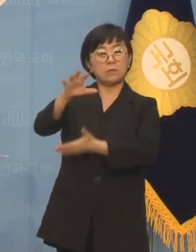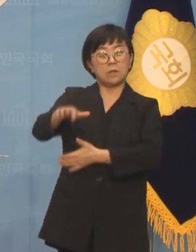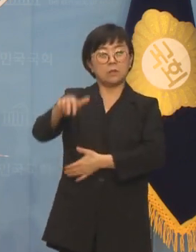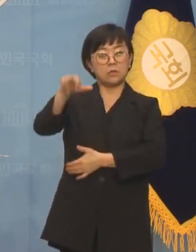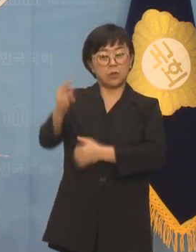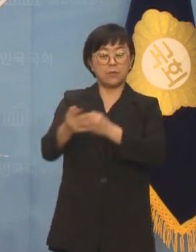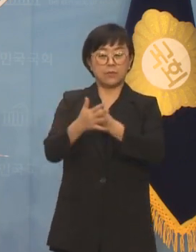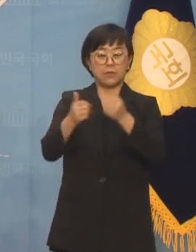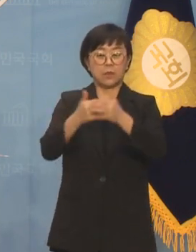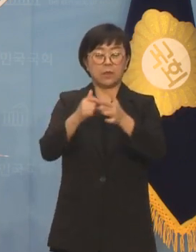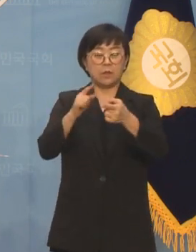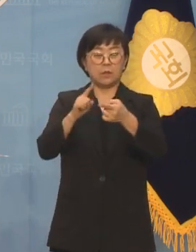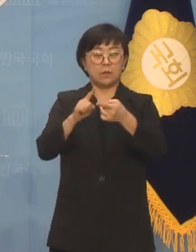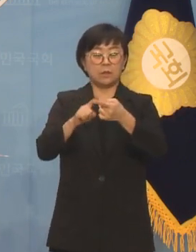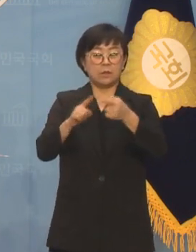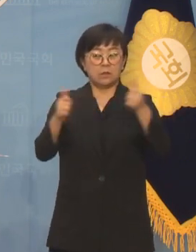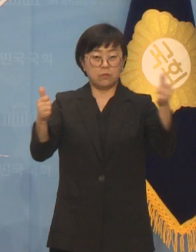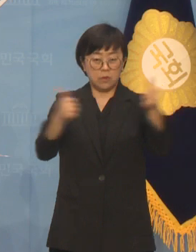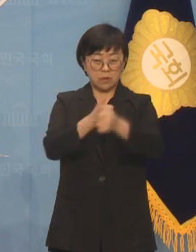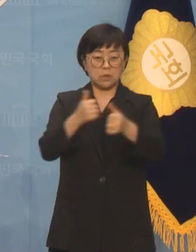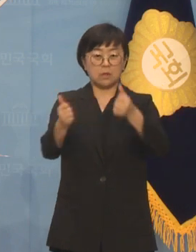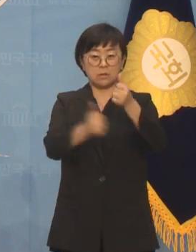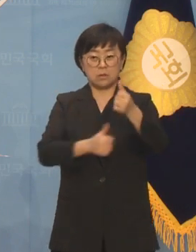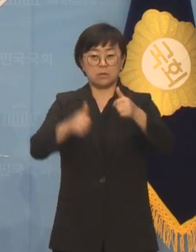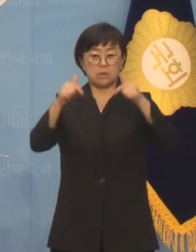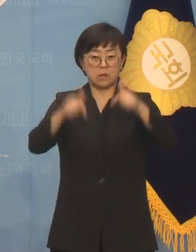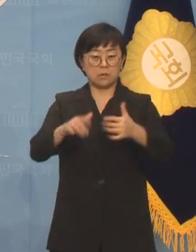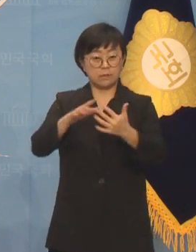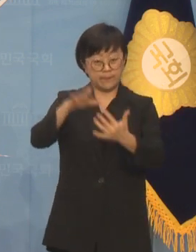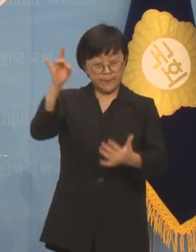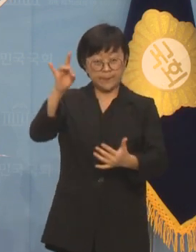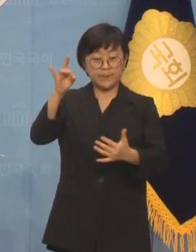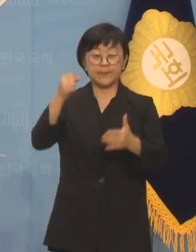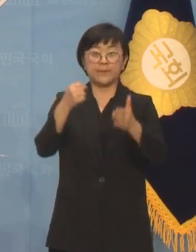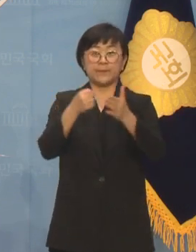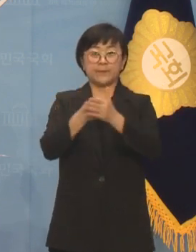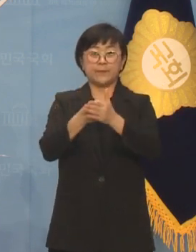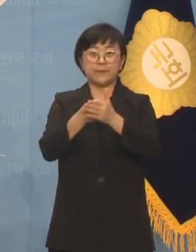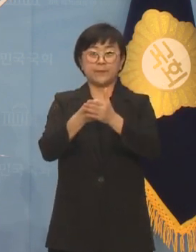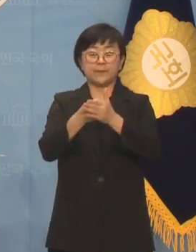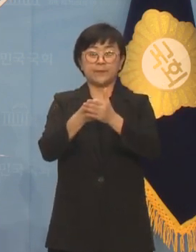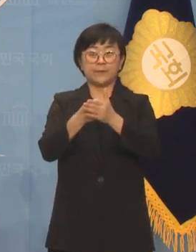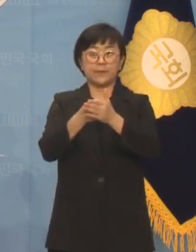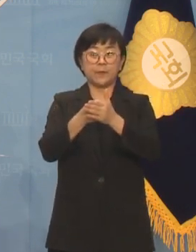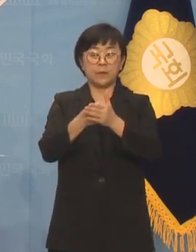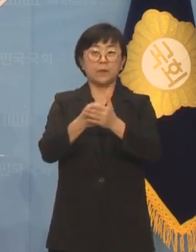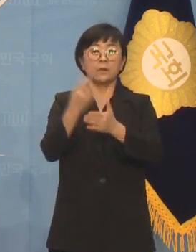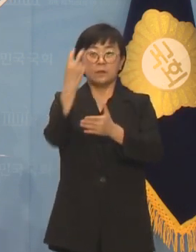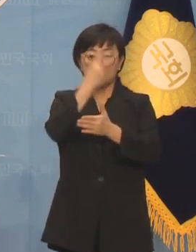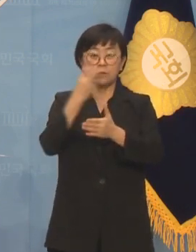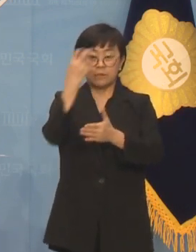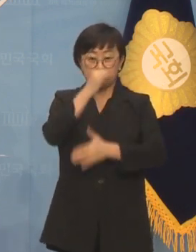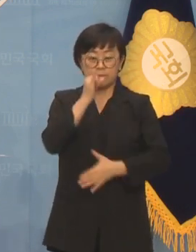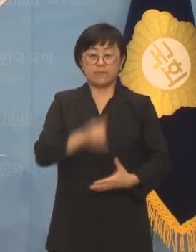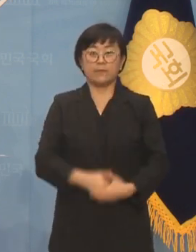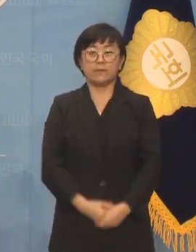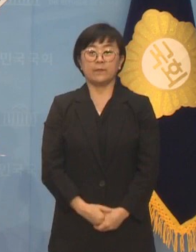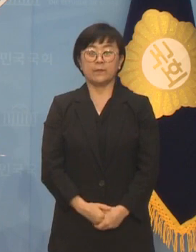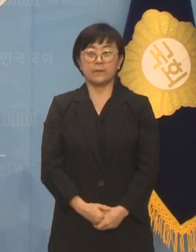인사청문특위에서 위원장과 간사를 선임하고 본격적인 심사에 돌입합니다.